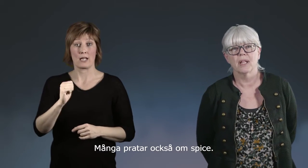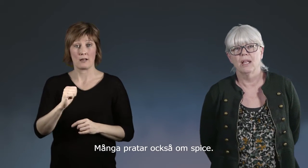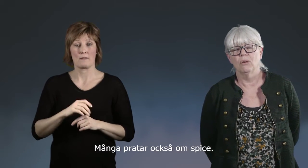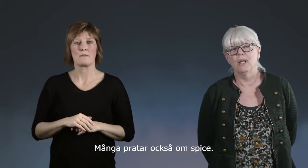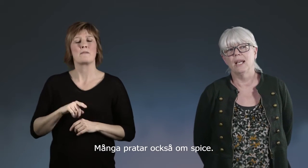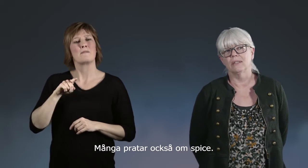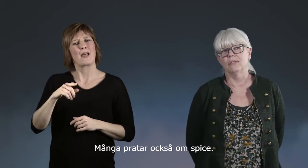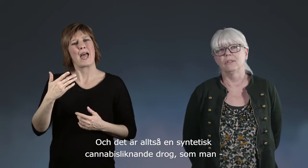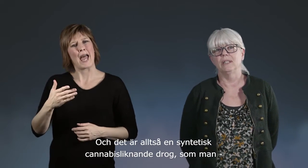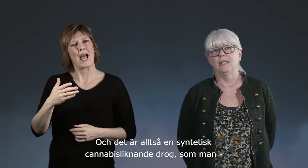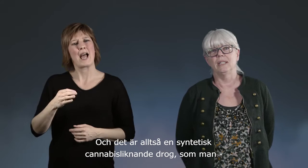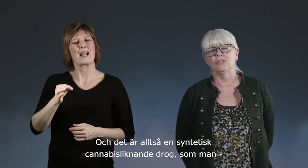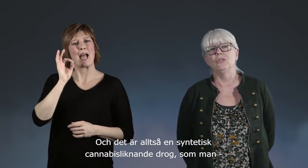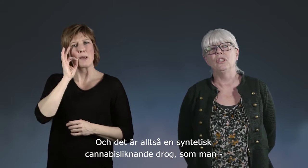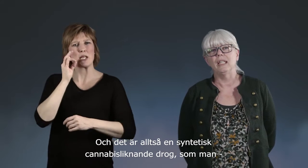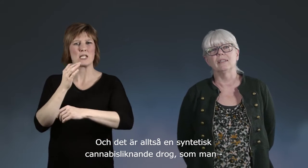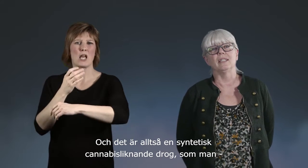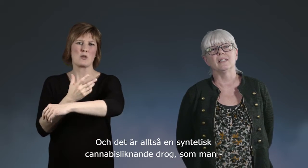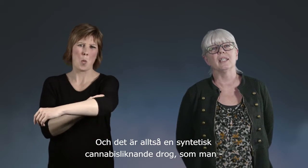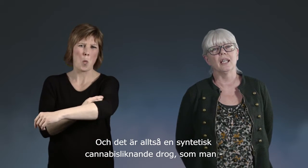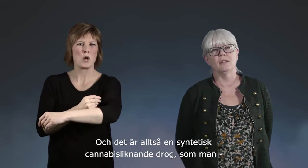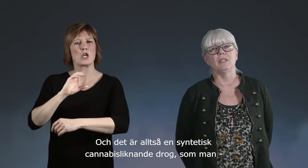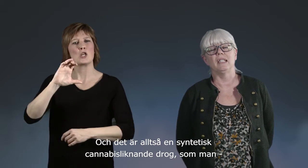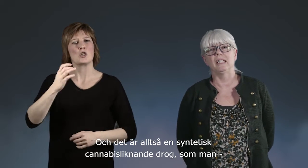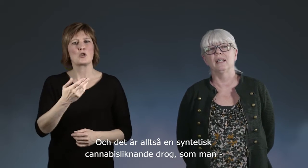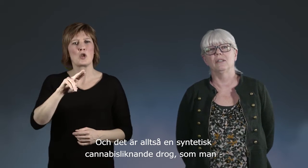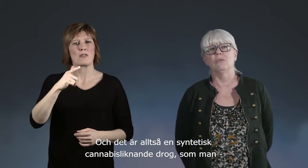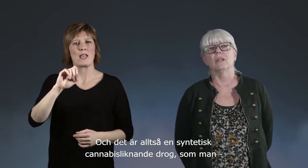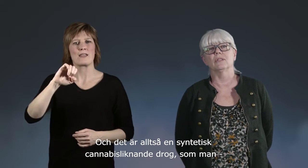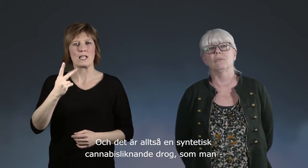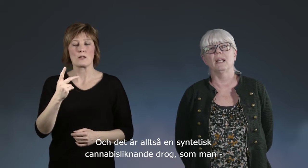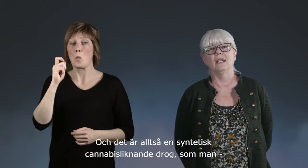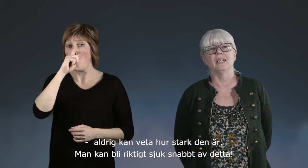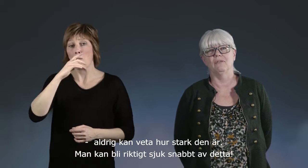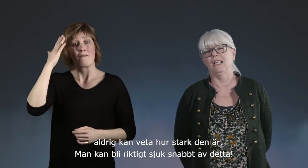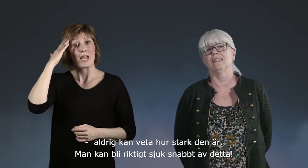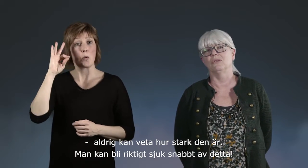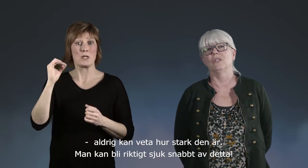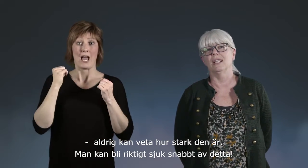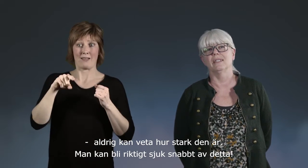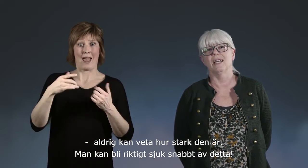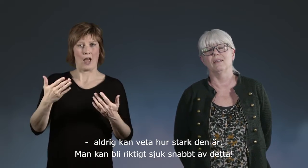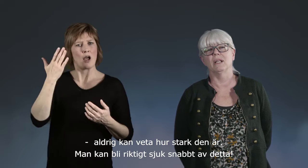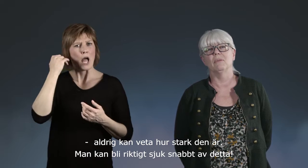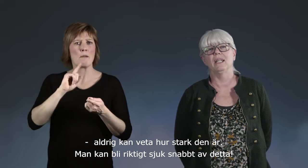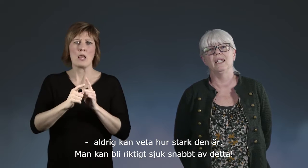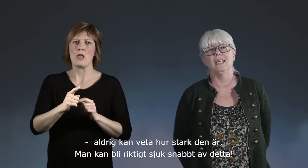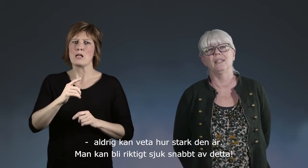Och det är alltså en syntetisk cannabis liknande drog som man aldrig kan veta hur stark den är. Man kan bli riktigt